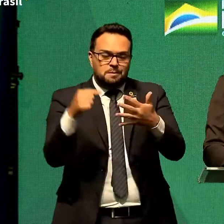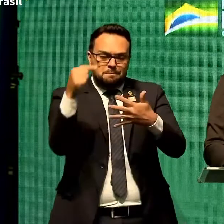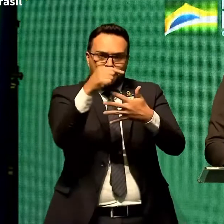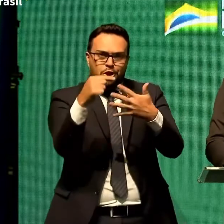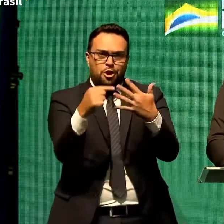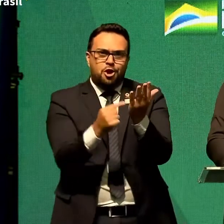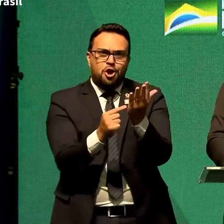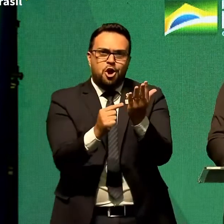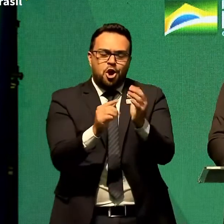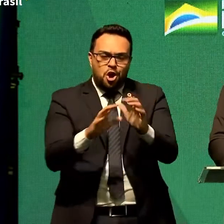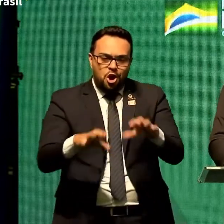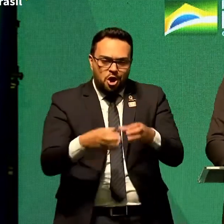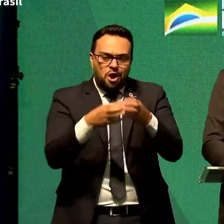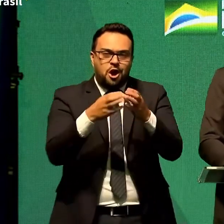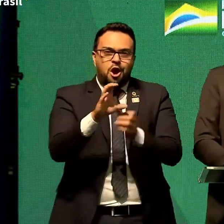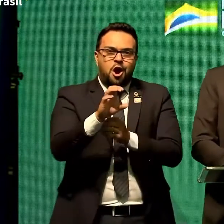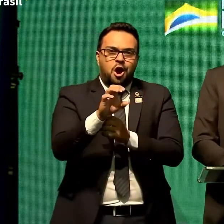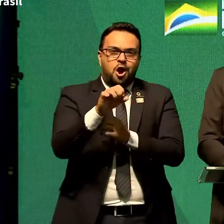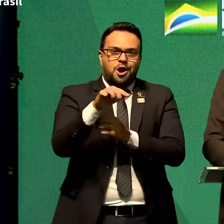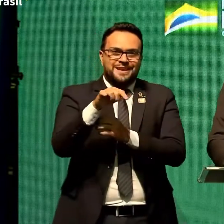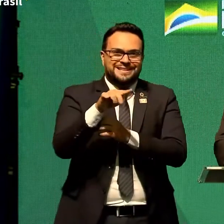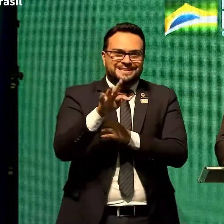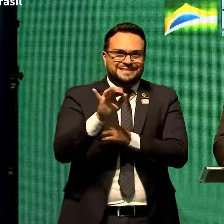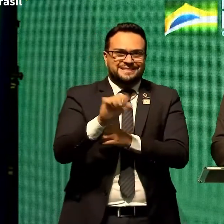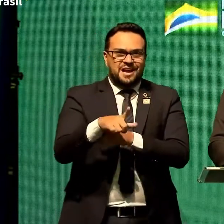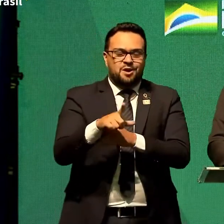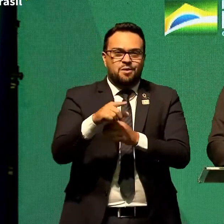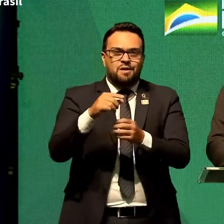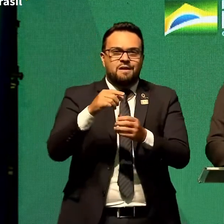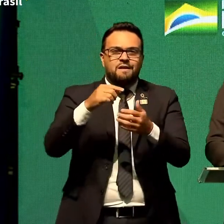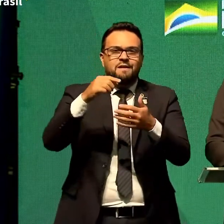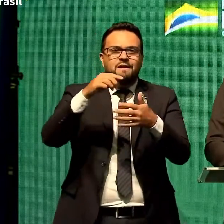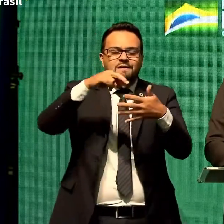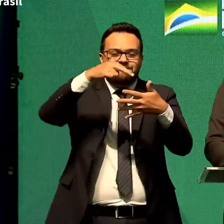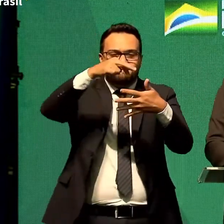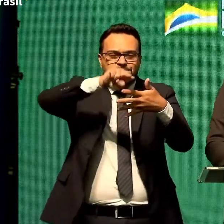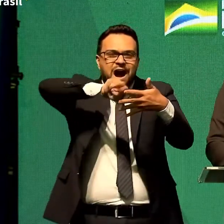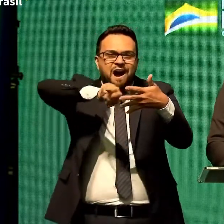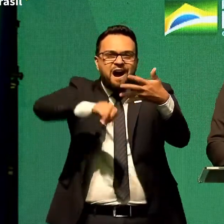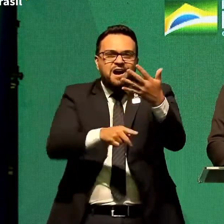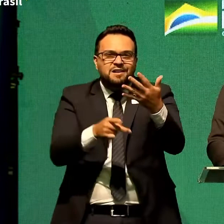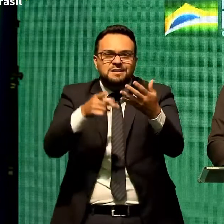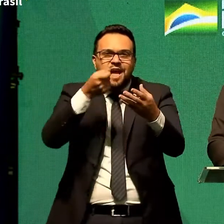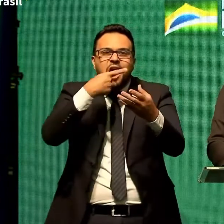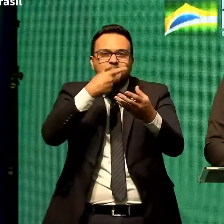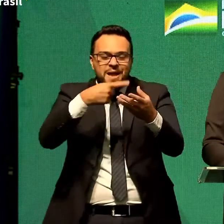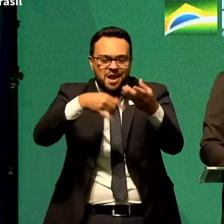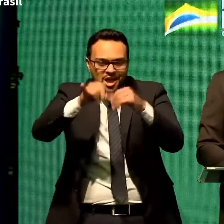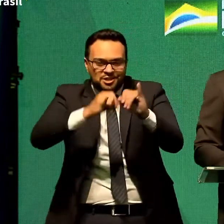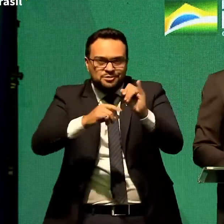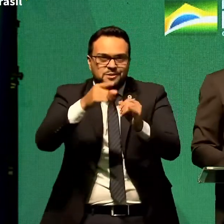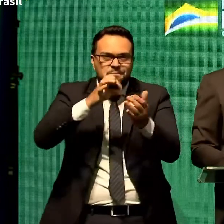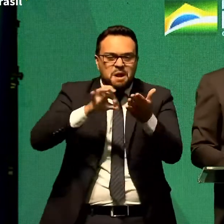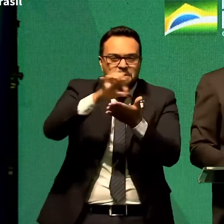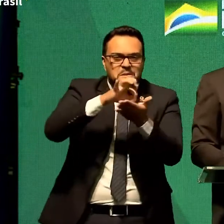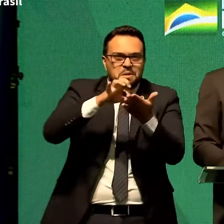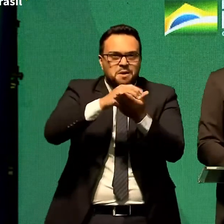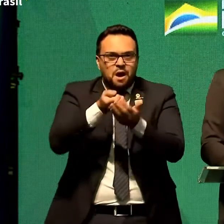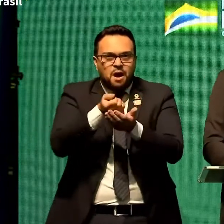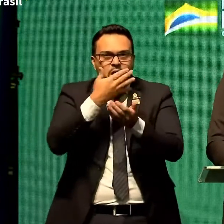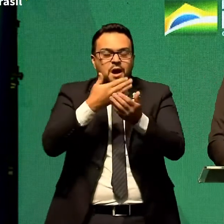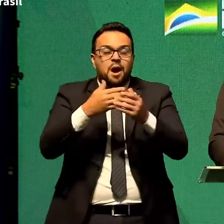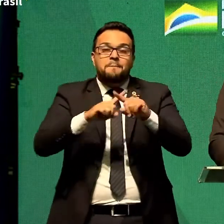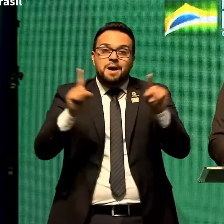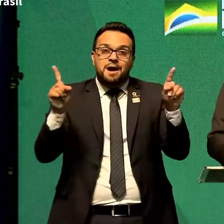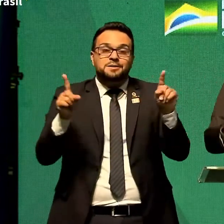uma condição de vida normal àquele que contraiu o vírus. Agora, por que ele não se